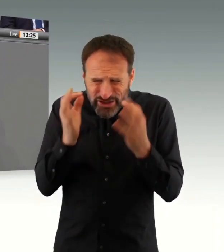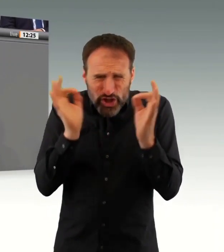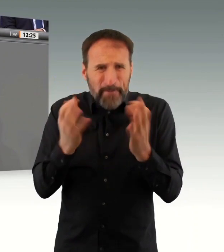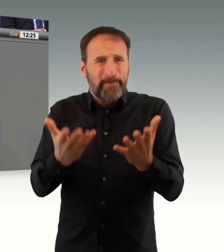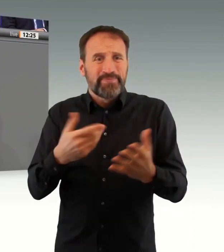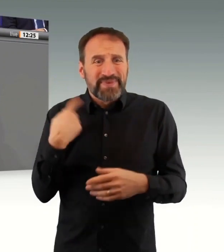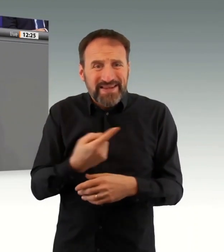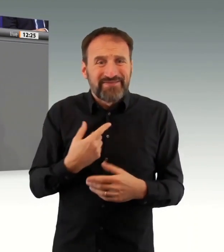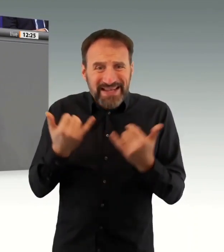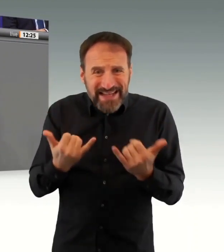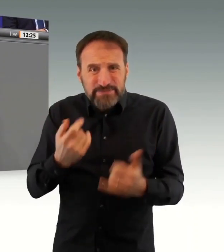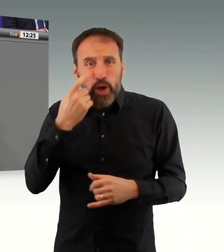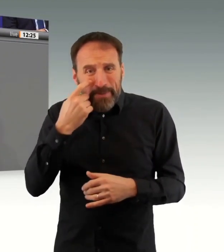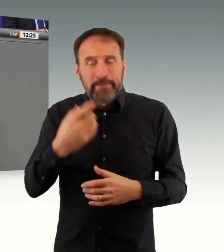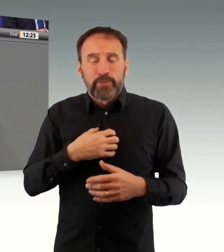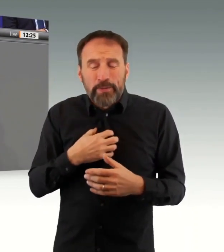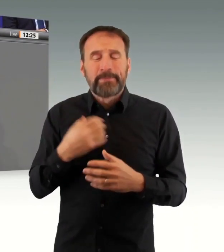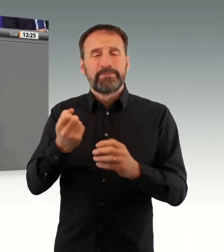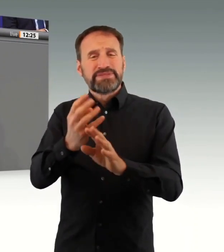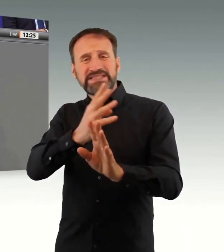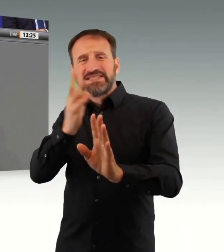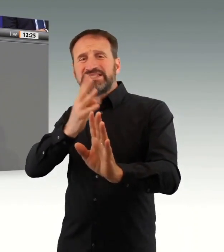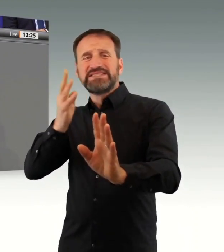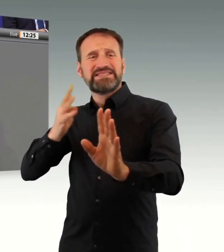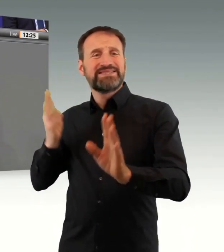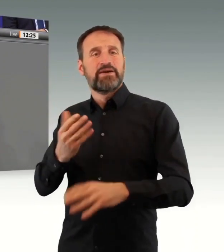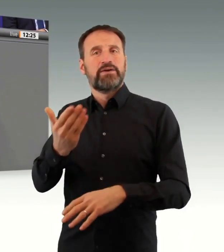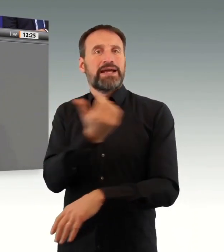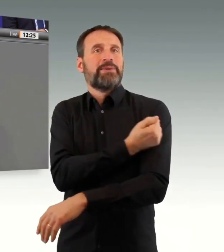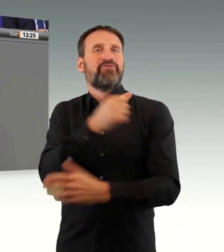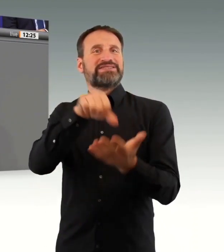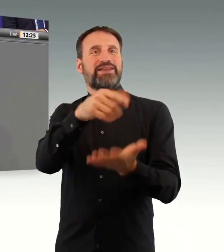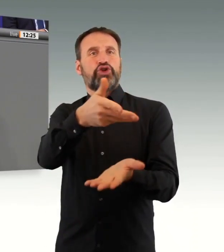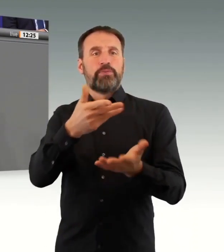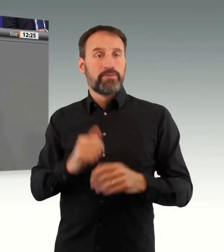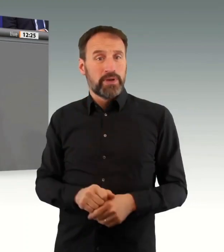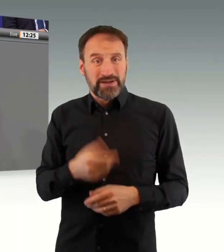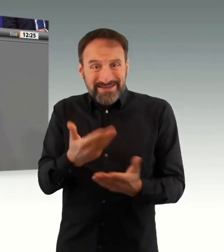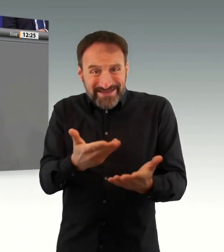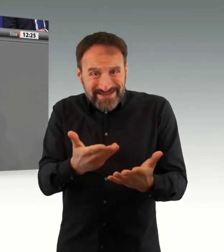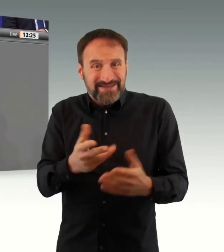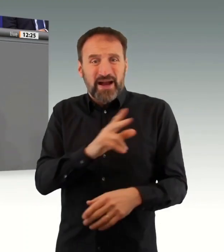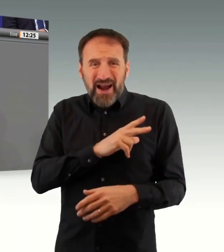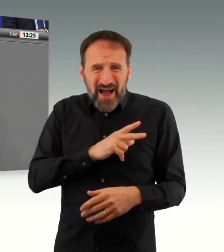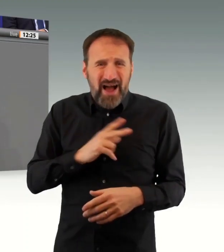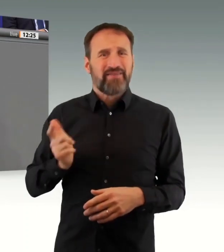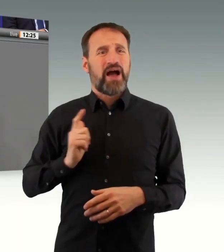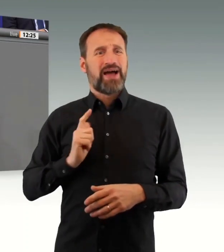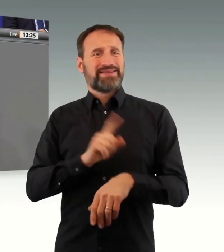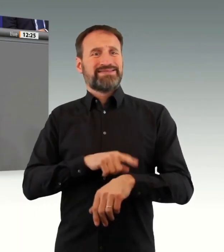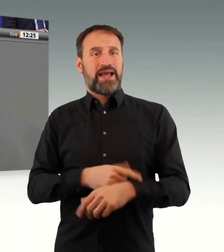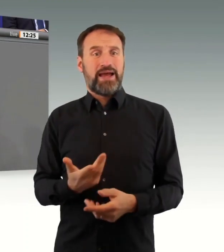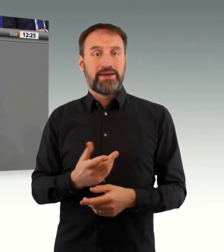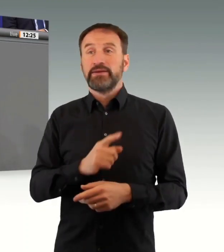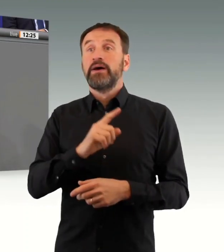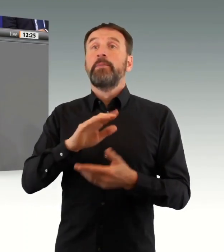mit der wir uns jetzt sehr konkret auseinandersetzen müssen. Genau das tun wir. Ich finde es sehr, sehr